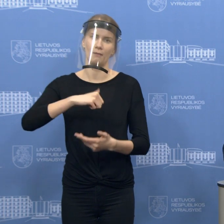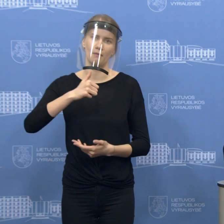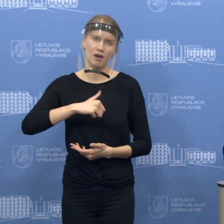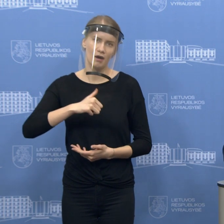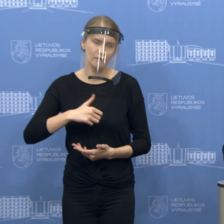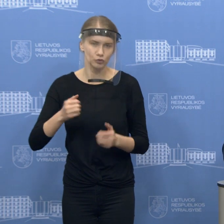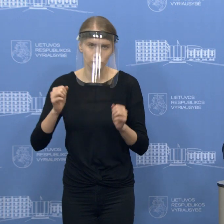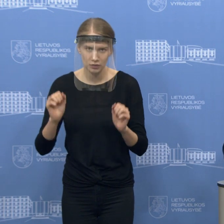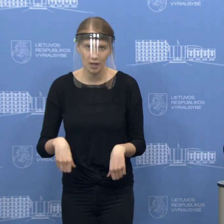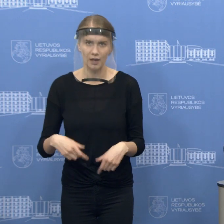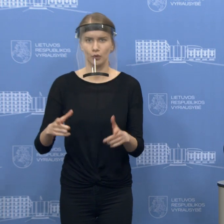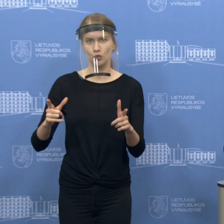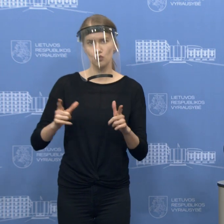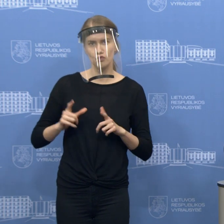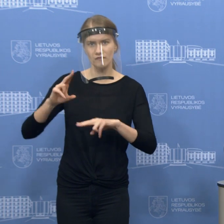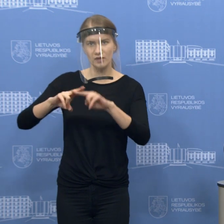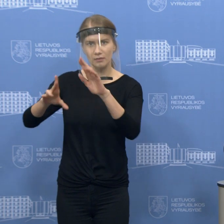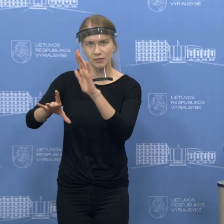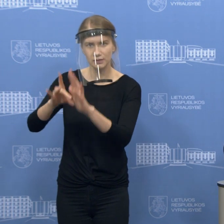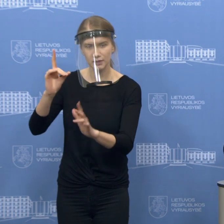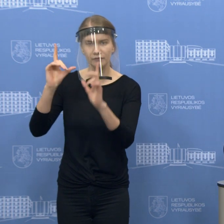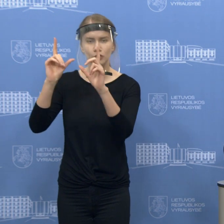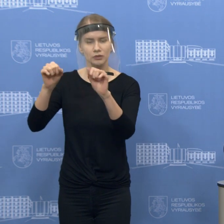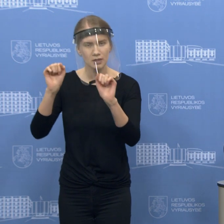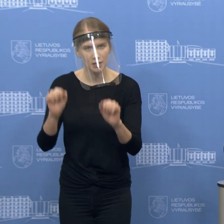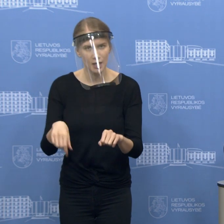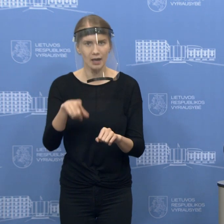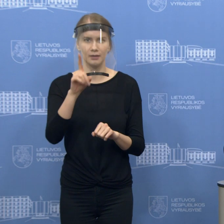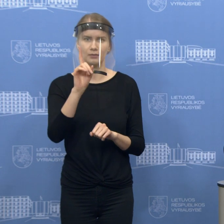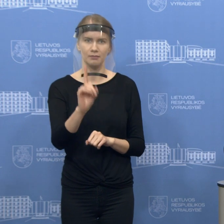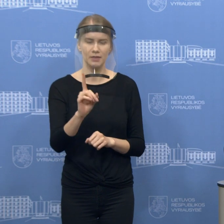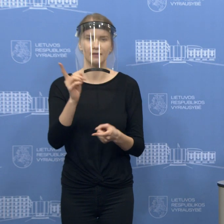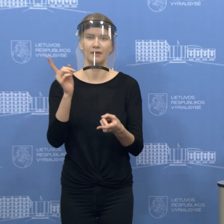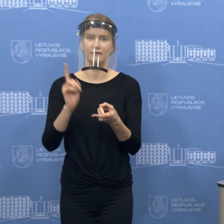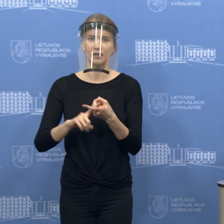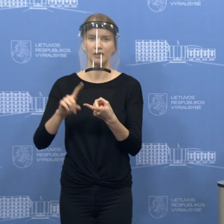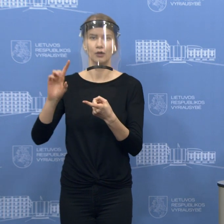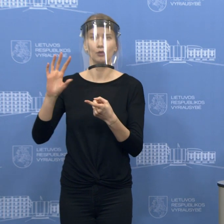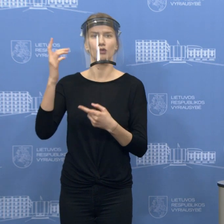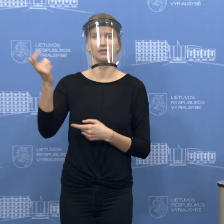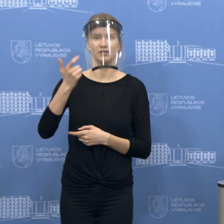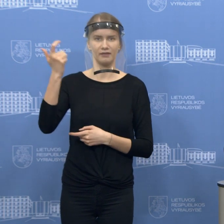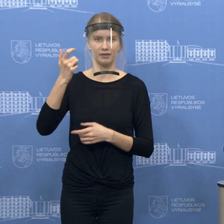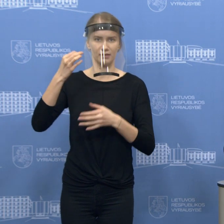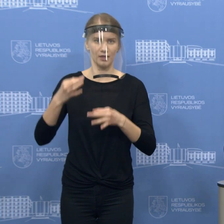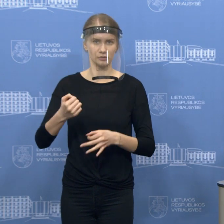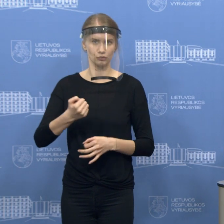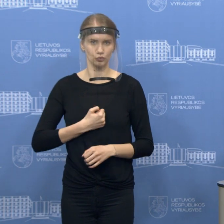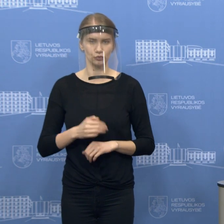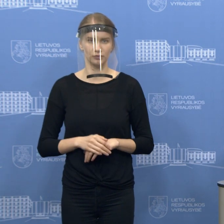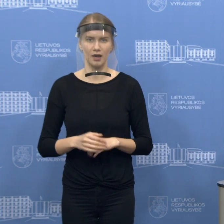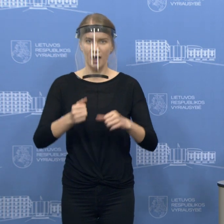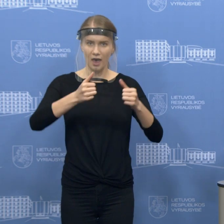turimus polisio vietas, tą galima padaryti, turintų savybės teisę į parkus išvažiuoti, į